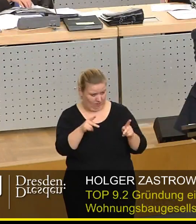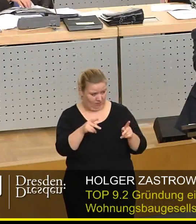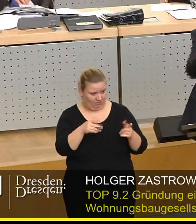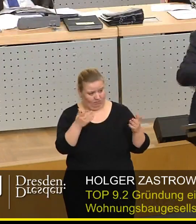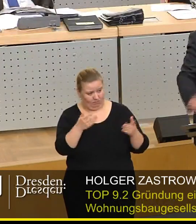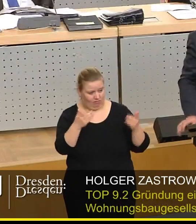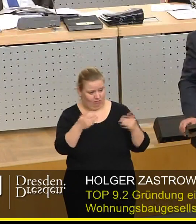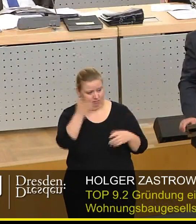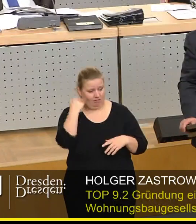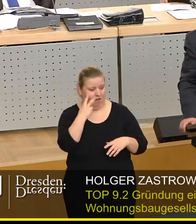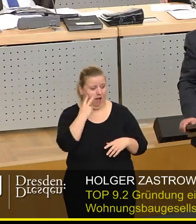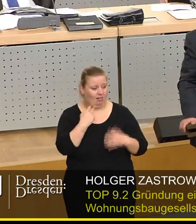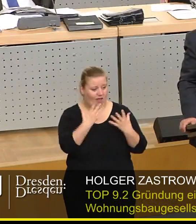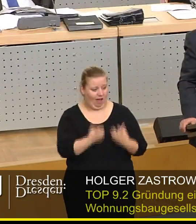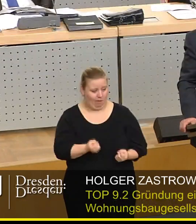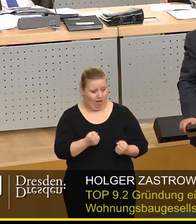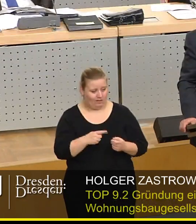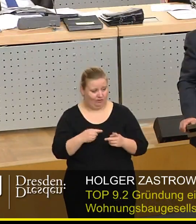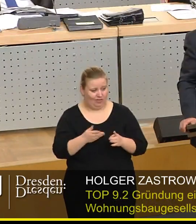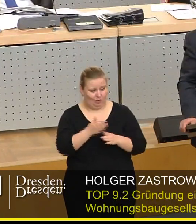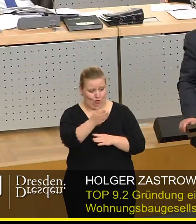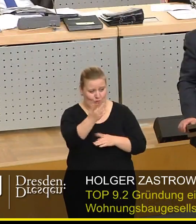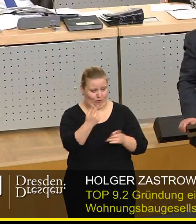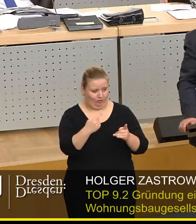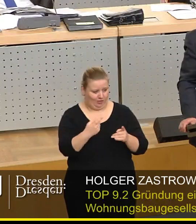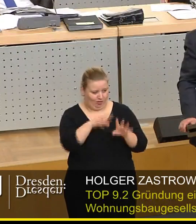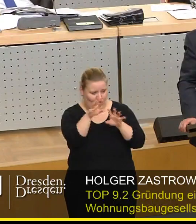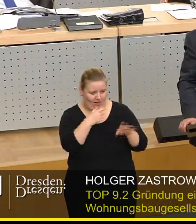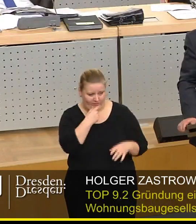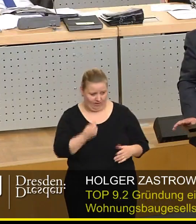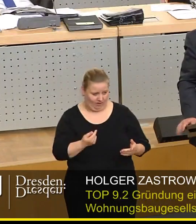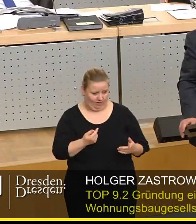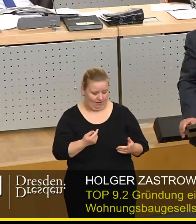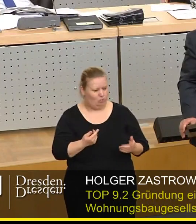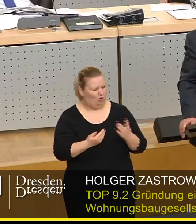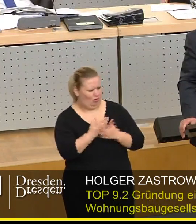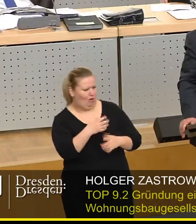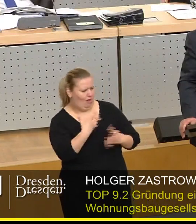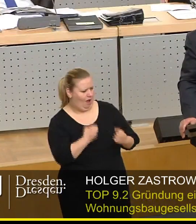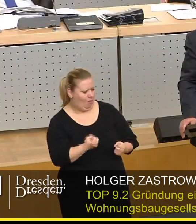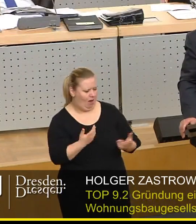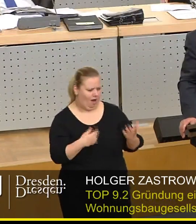alten Heimat die Zukunft Dresdens gestalten. Apropos neue